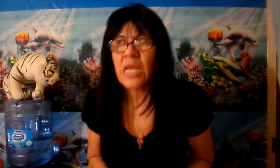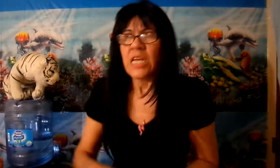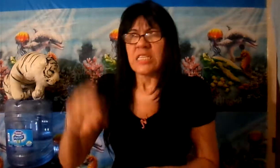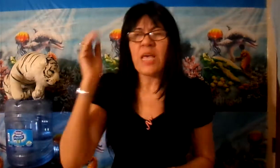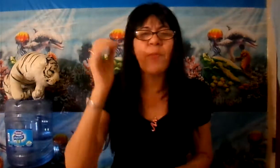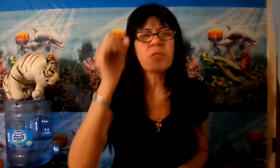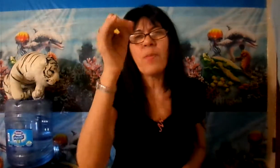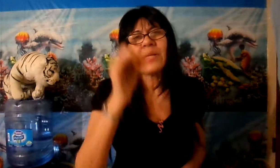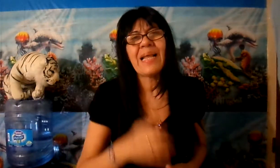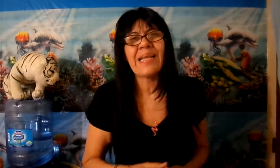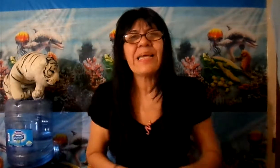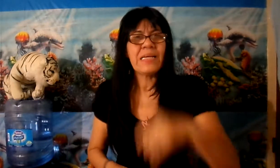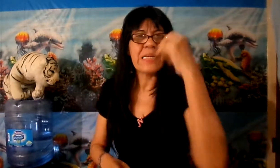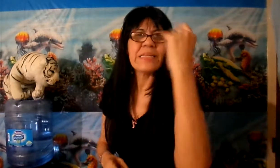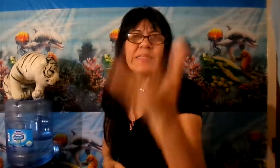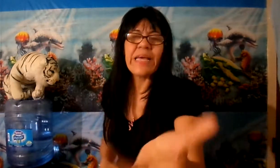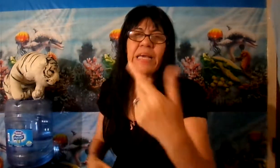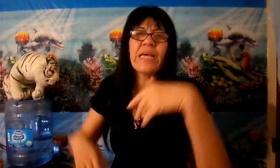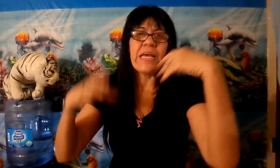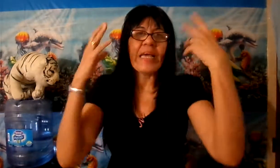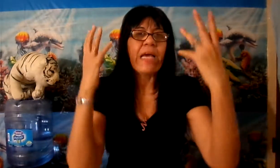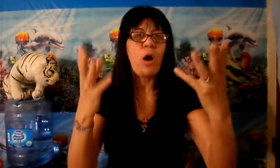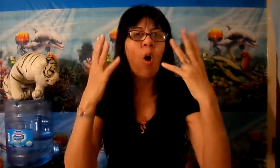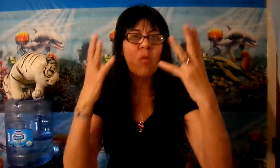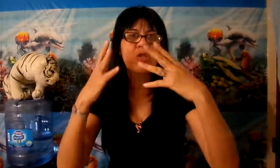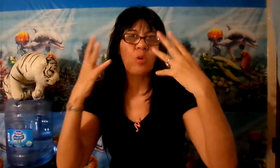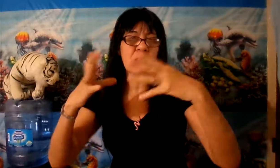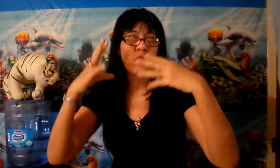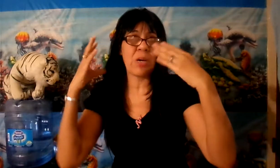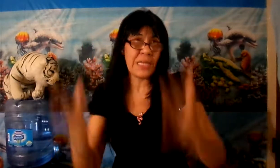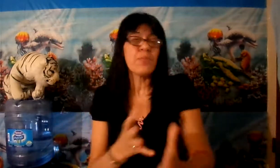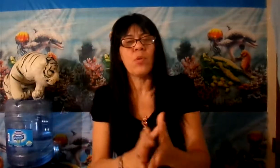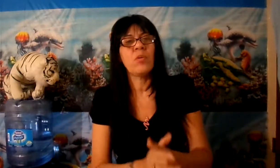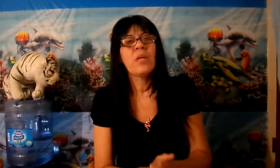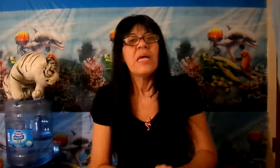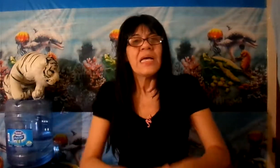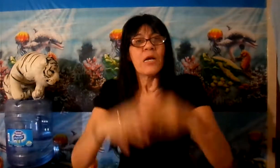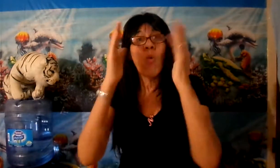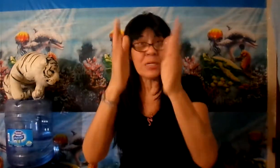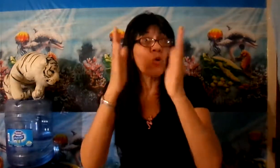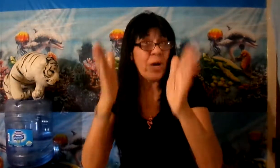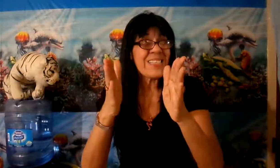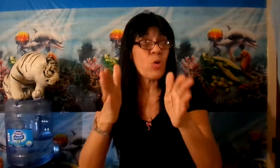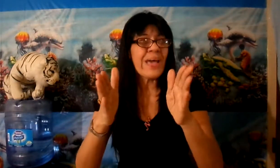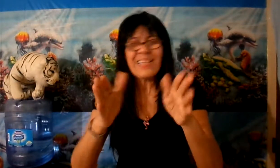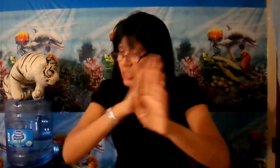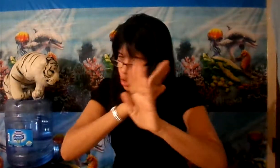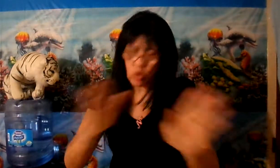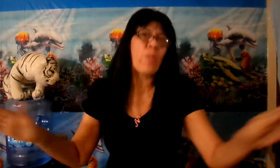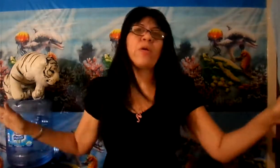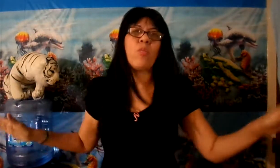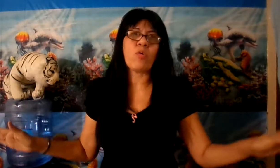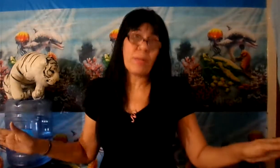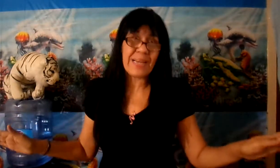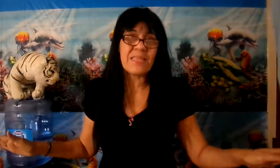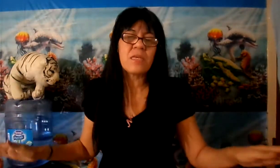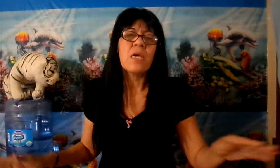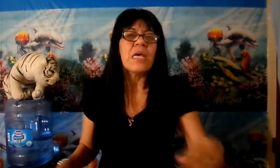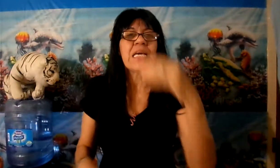Se puso a poner la ley de homosexualismo. Cuando eso es, Sodoma y Gomorra, ¿verdad que sí? Y